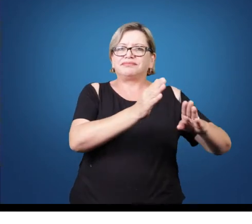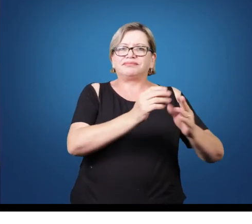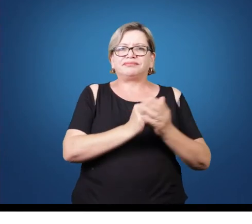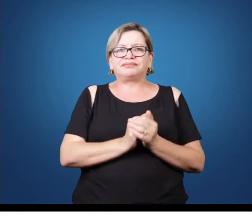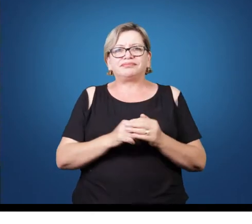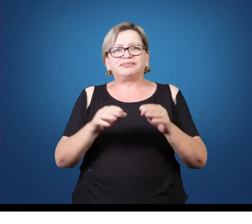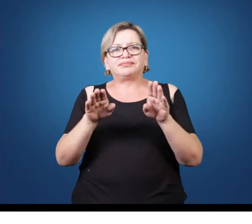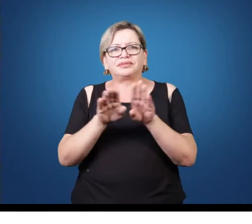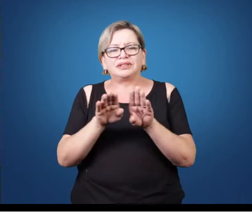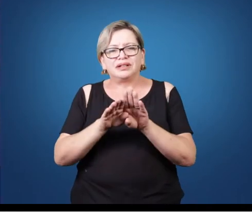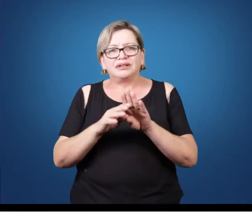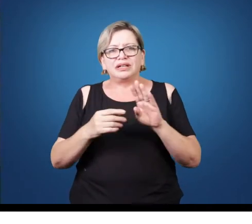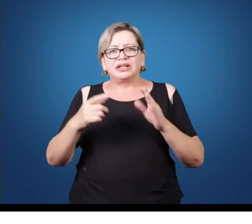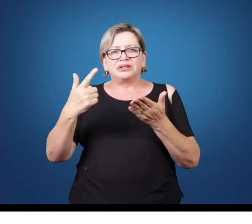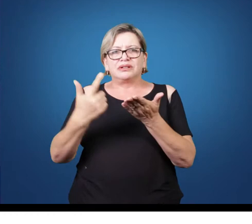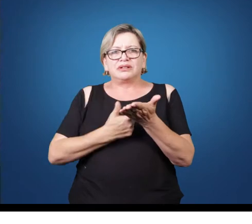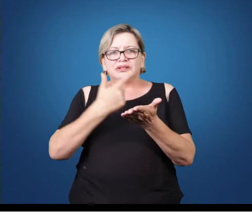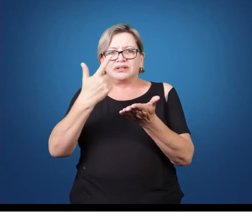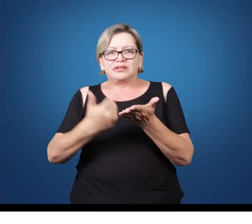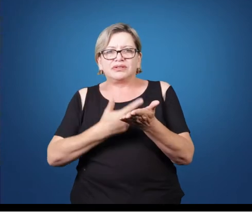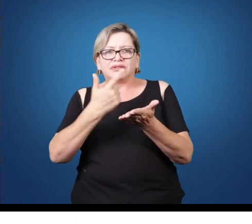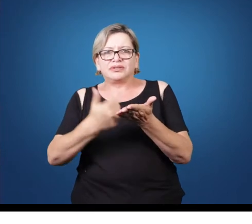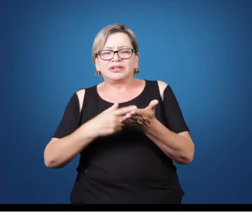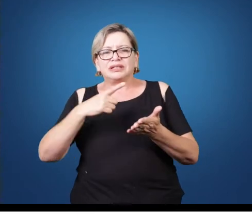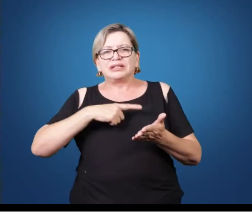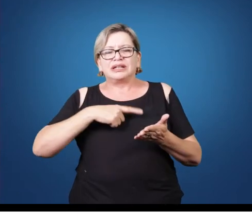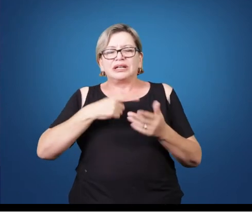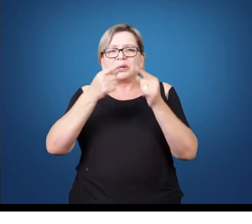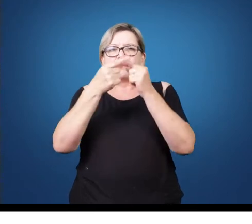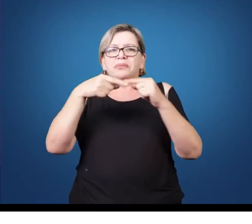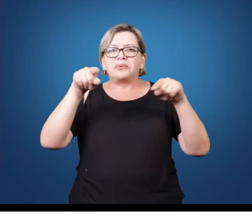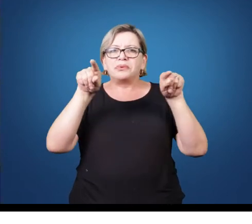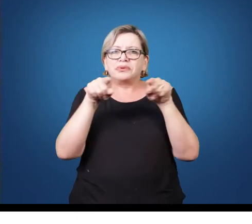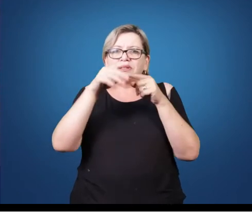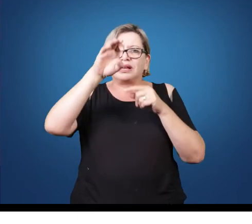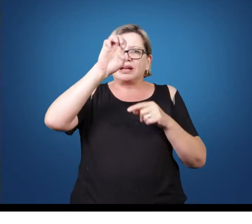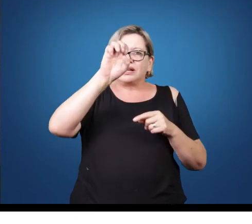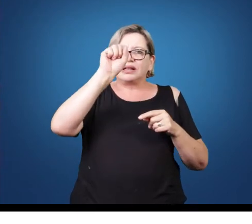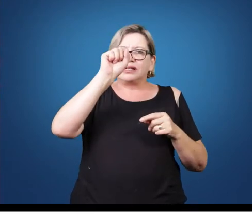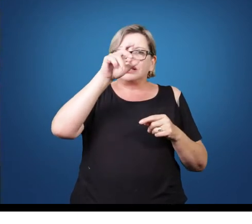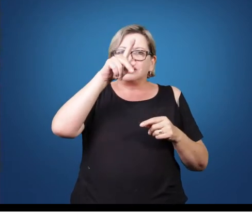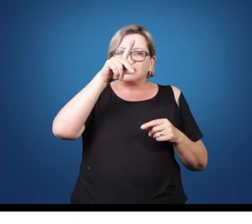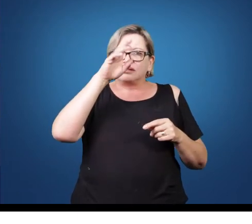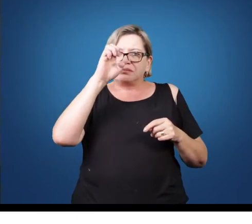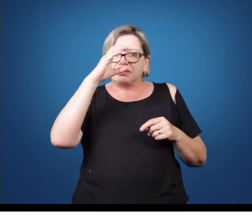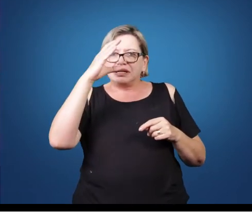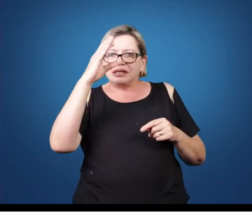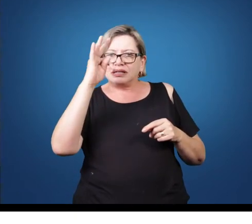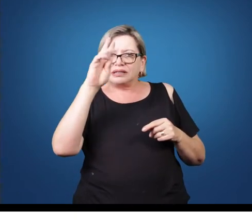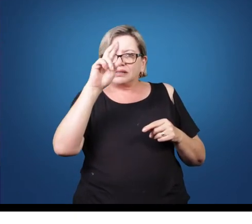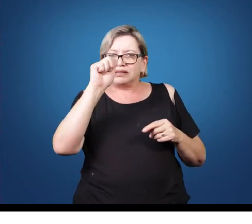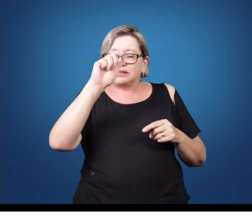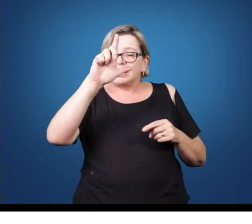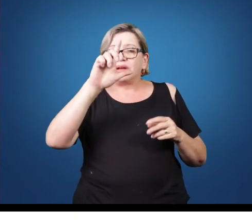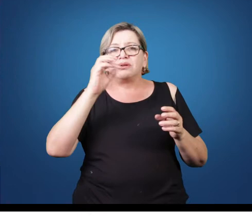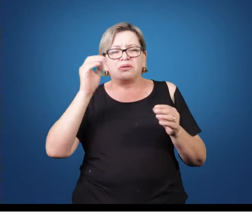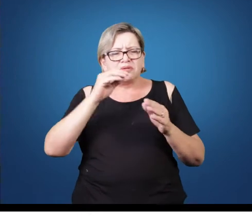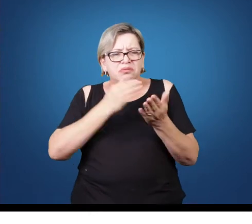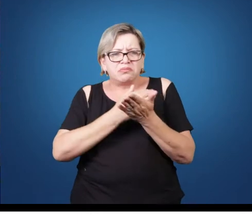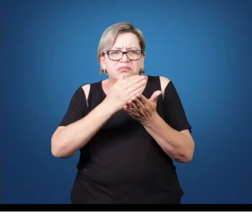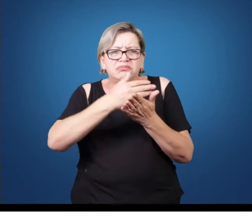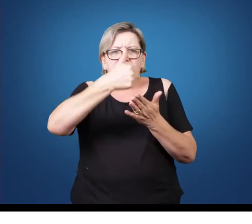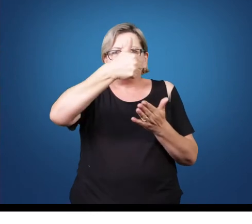e além disso também coloquei no nosso livro a música espectral que eu coloquei de 1970 até também os dias de hoje há uma série de